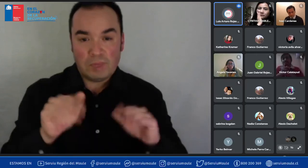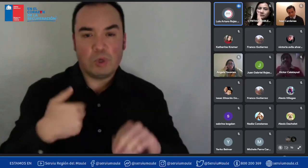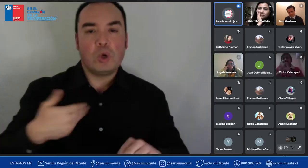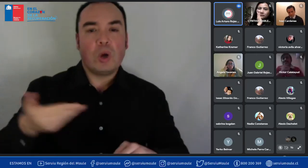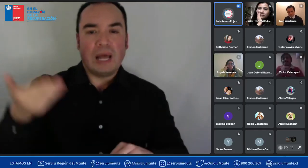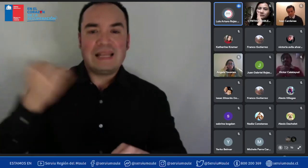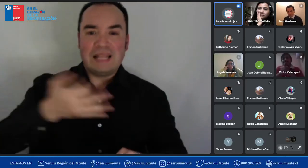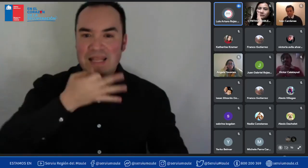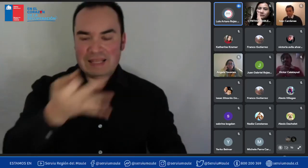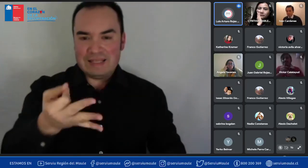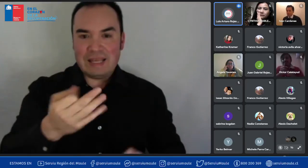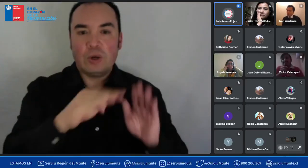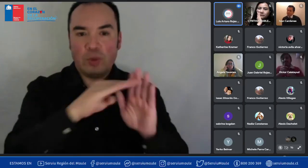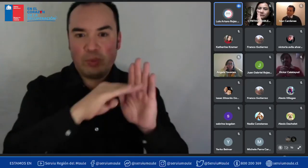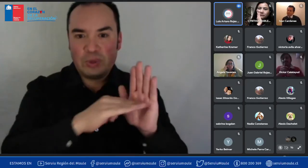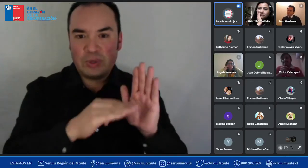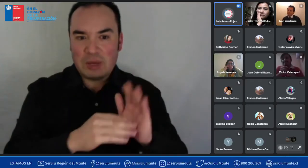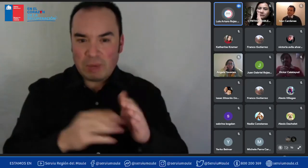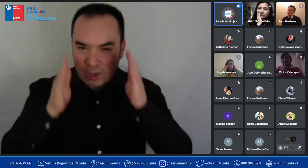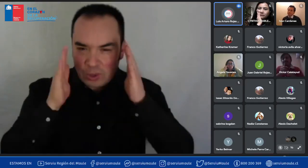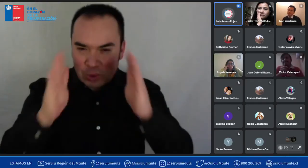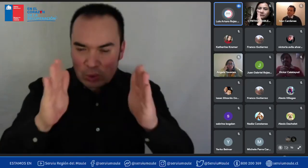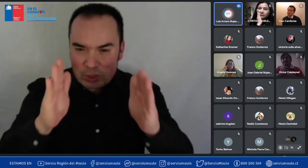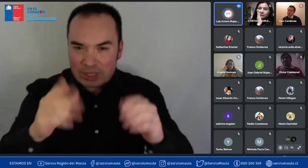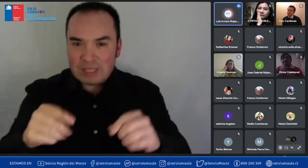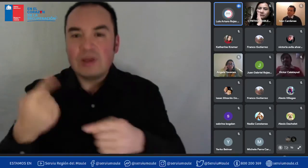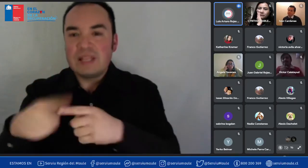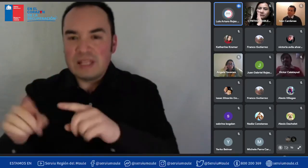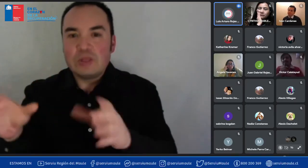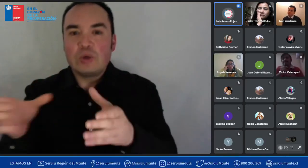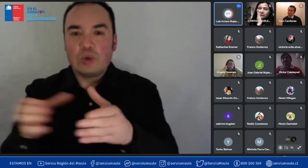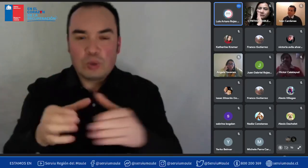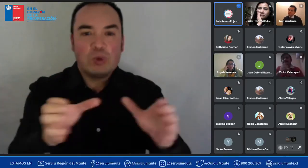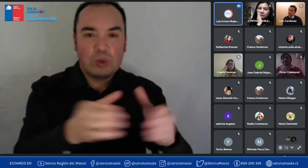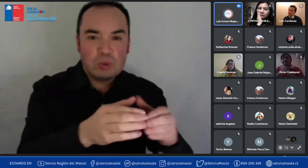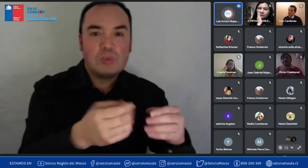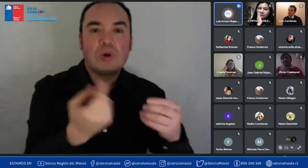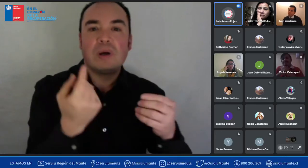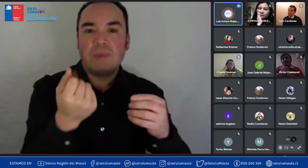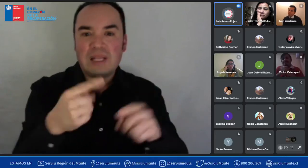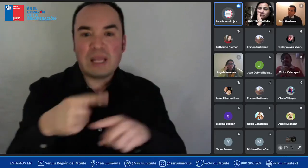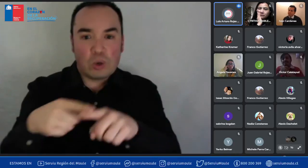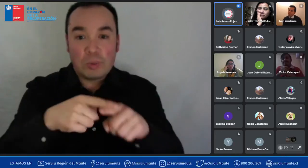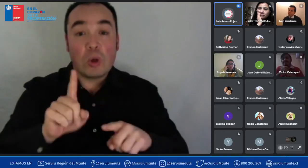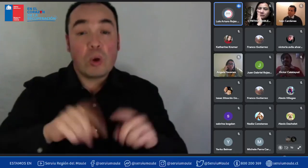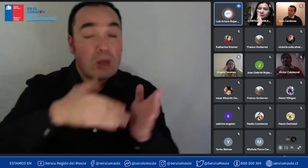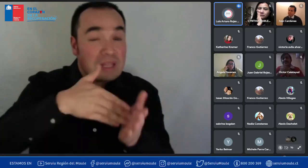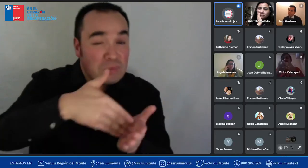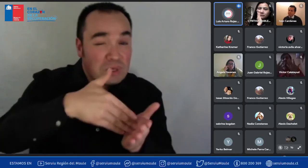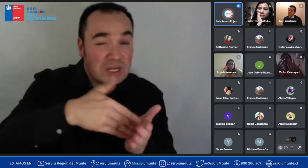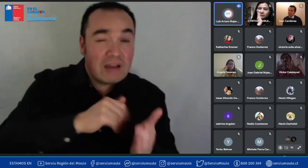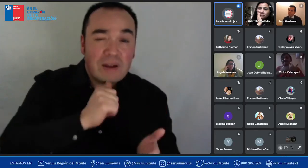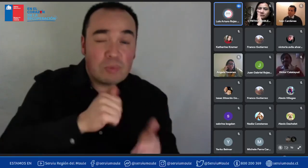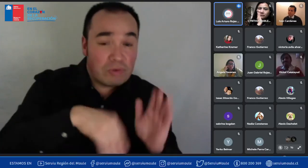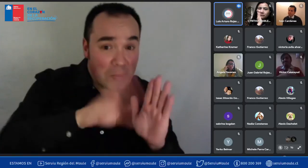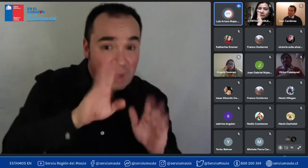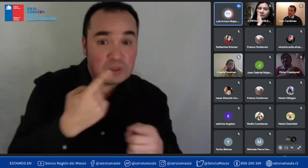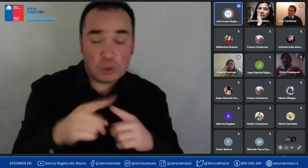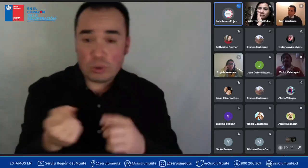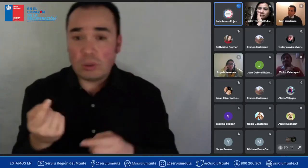socioeconómicos de la población desde los más vulnerables hasta los que cuentan con mejores medios económicos para